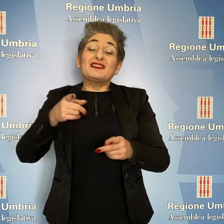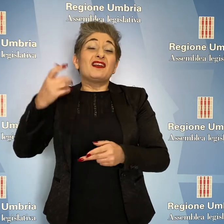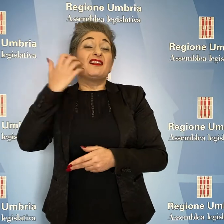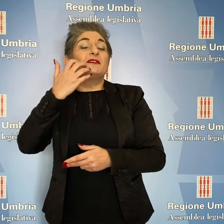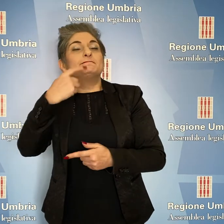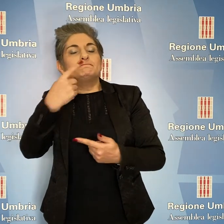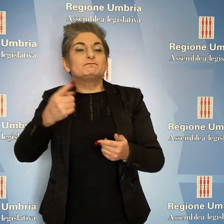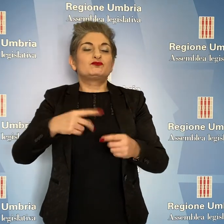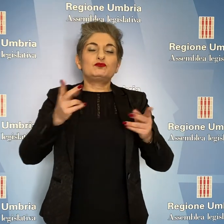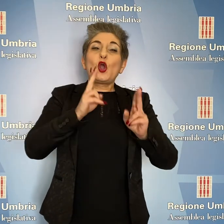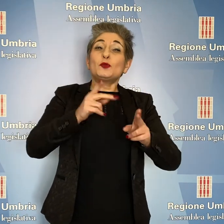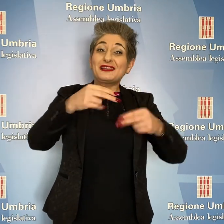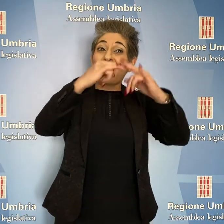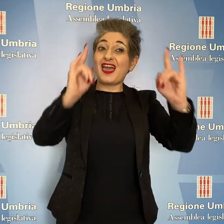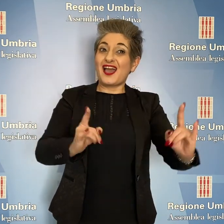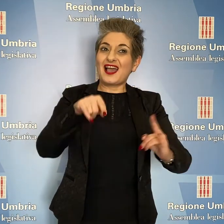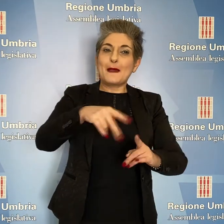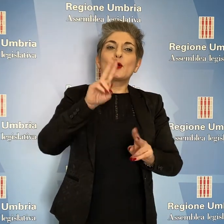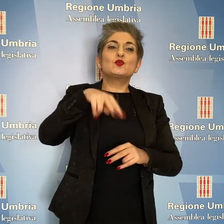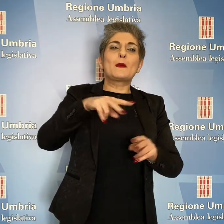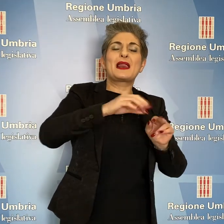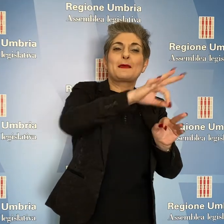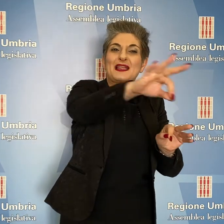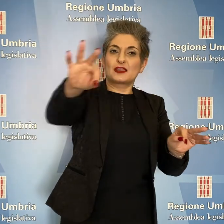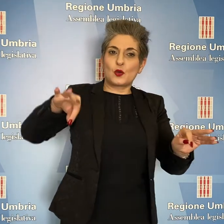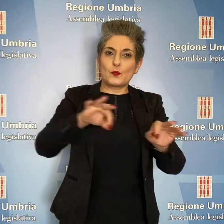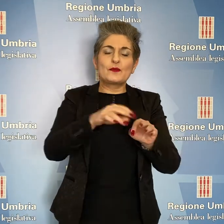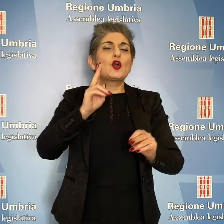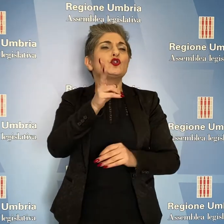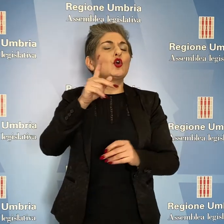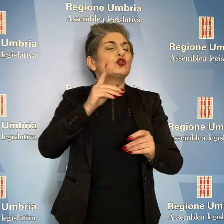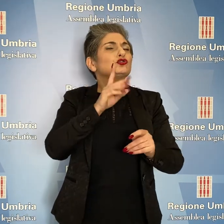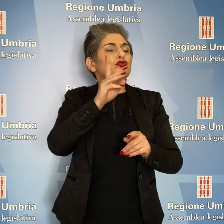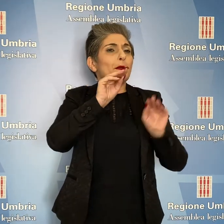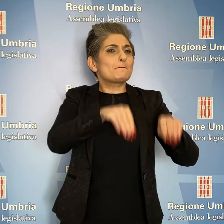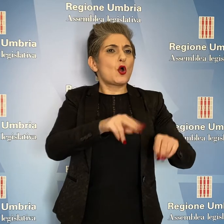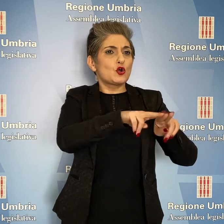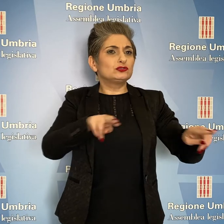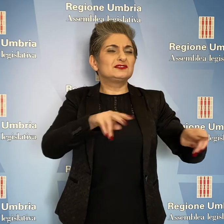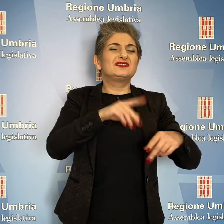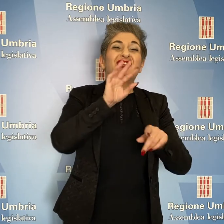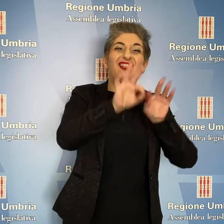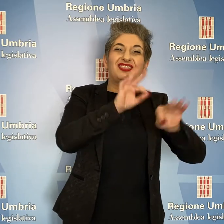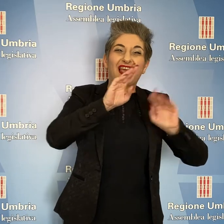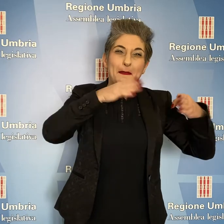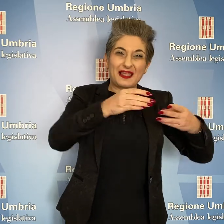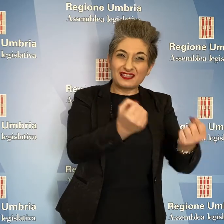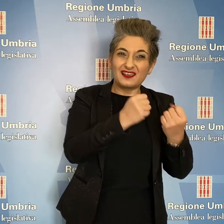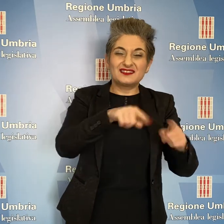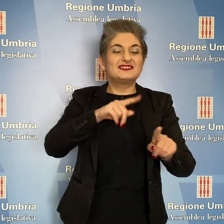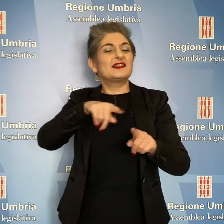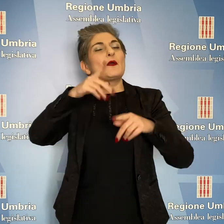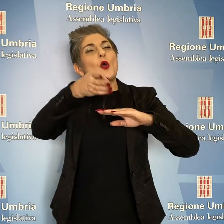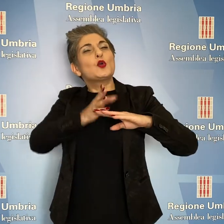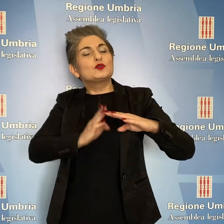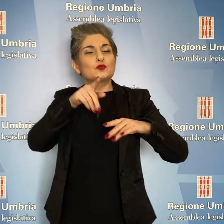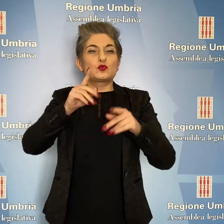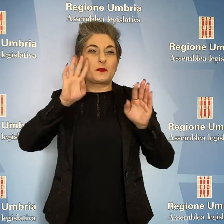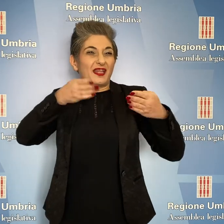partiamo da quello da campo di 2.000 metri quadrati, con 12 posti di terapia intensiva, 10 di subintensiva e 10 di degenza